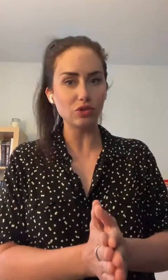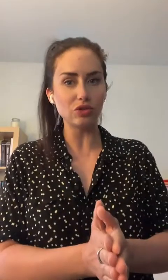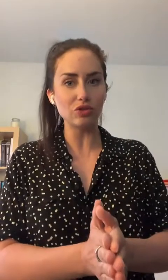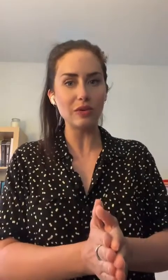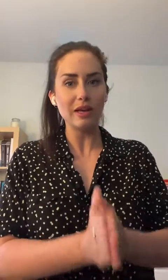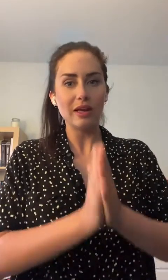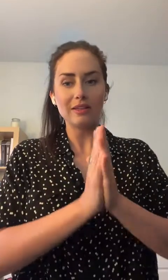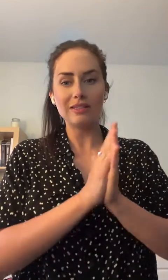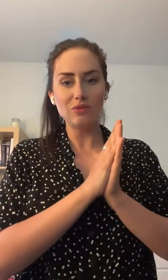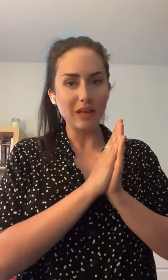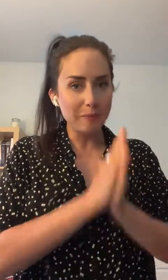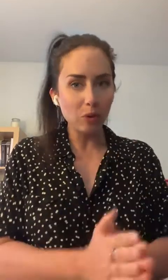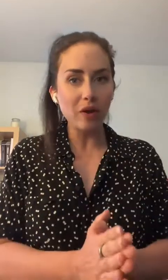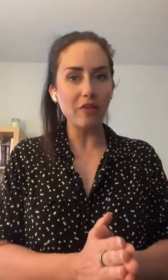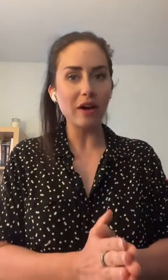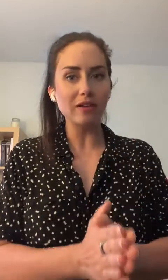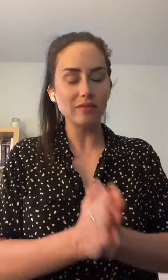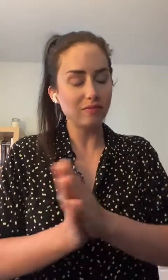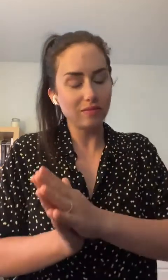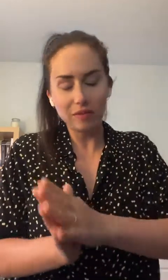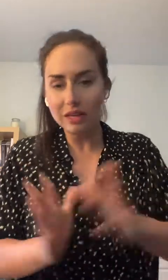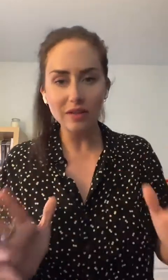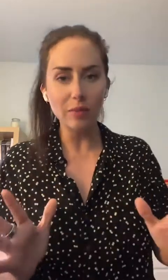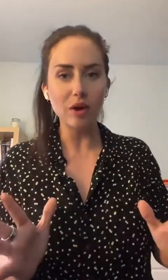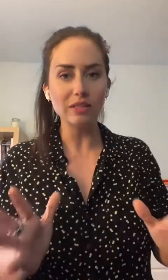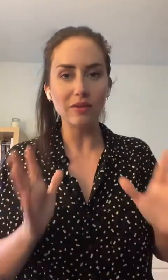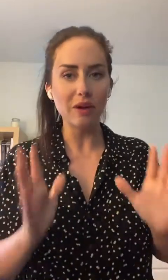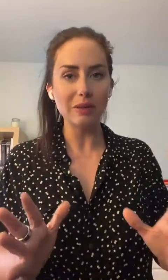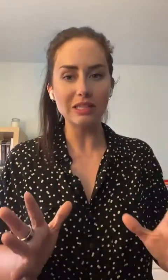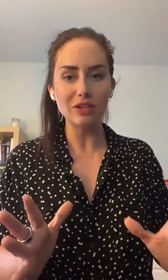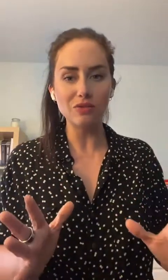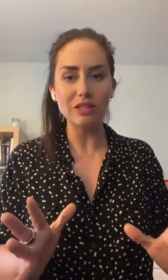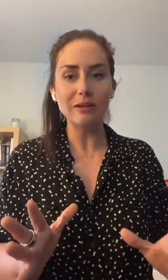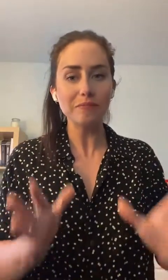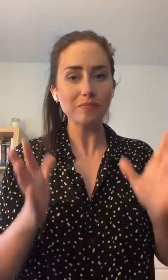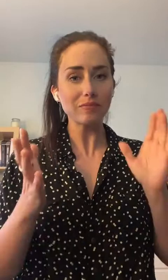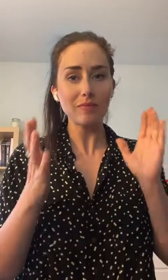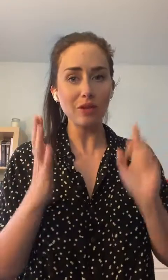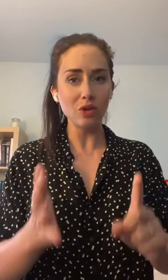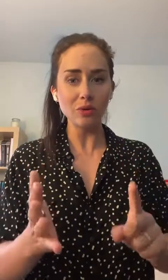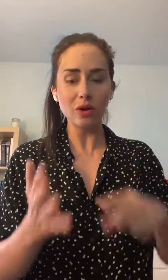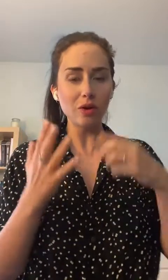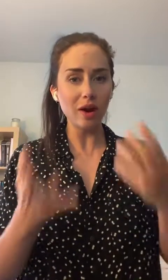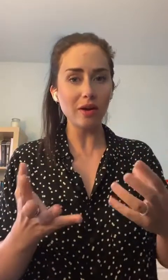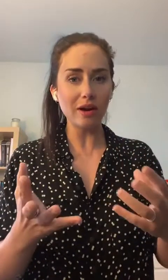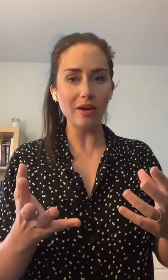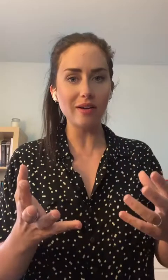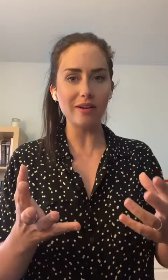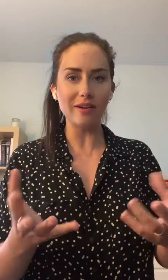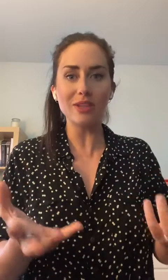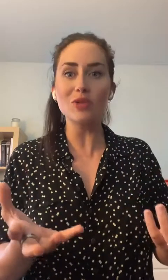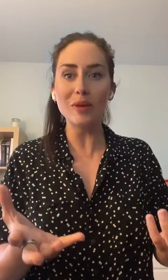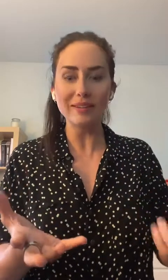aujourd'hui. Si vous ne savez pas quoi faire, écrivez-moi. Ça va me faire plaisir de vous guider. Donc, en résumé,